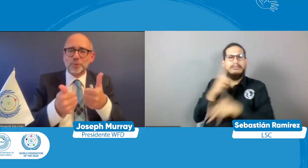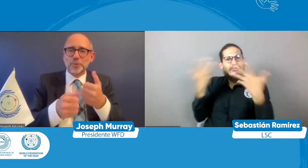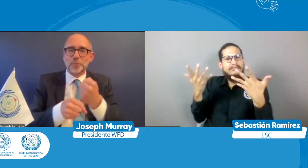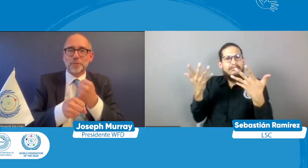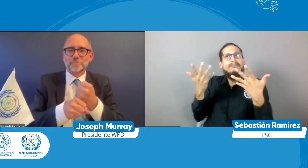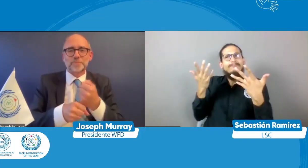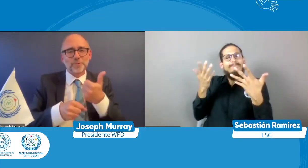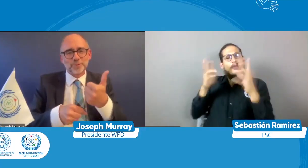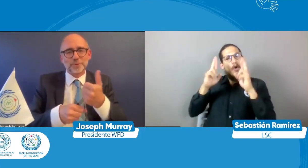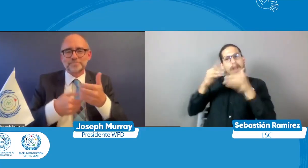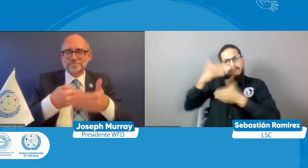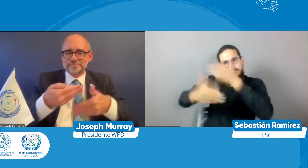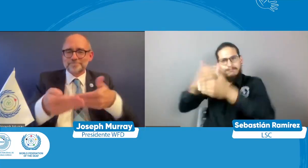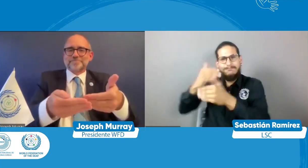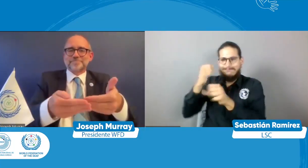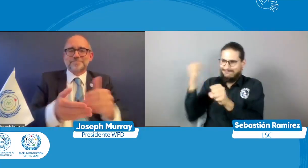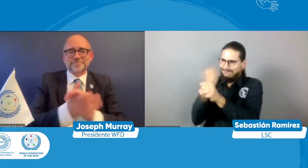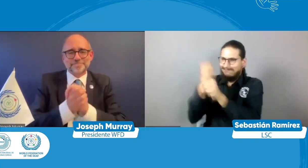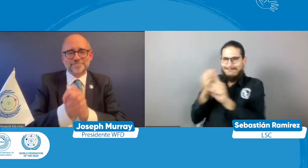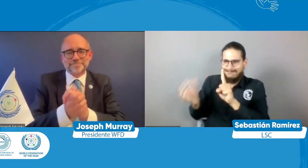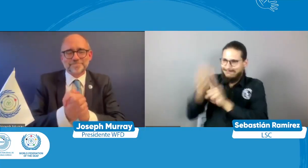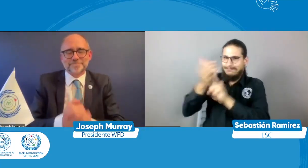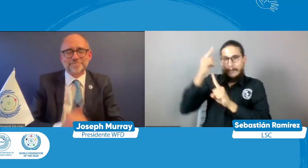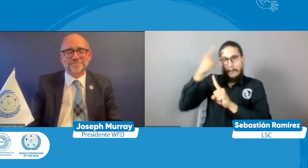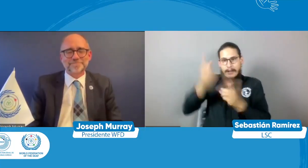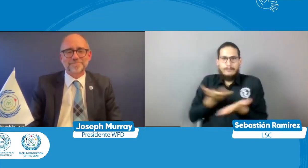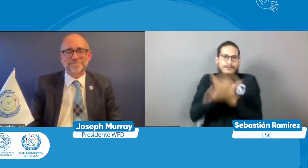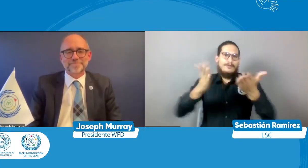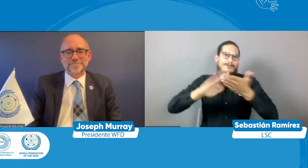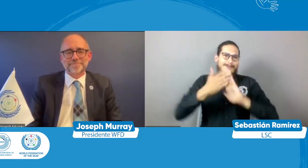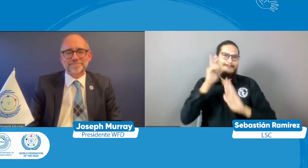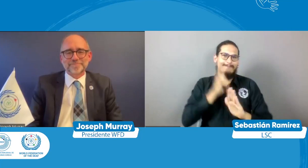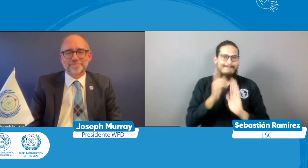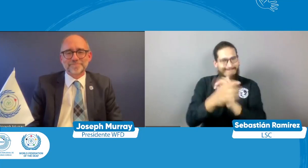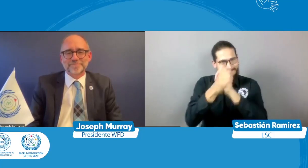futuro esperamos que les vaya muy bien y que este trabajo rinda mucho fruto un saludo